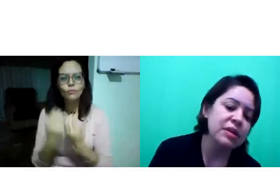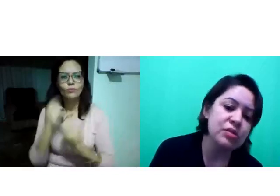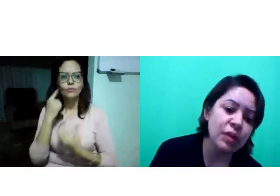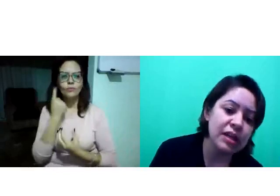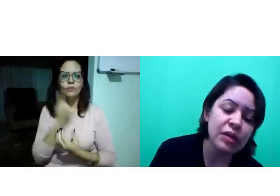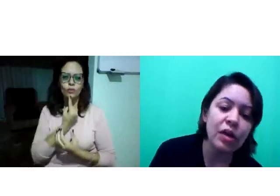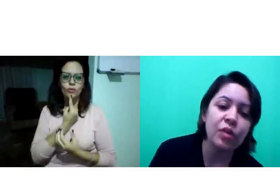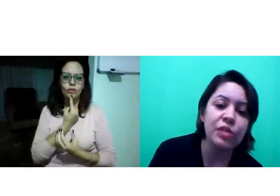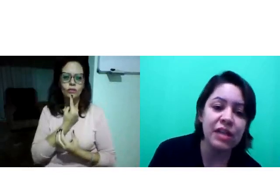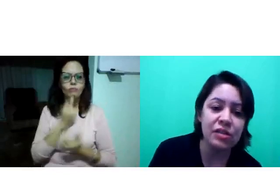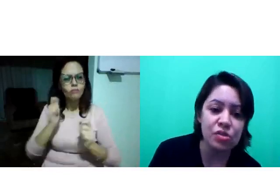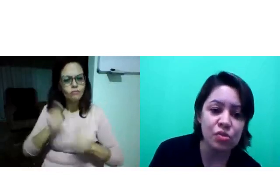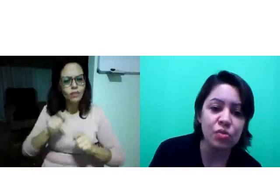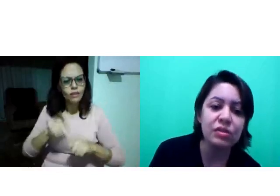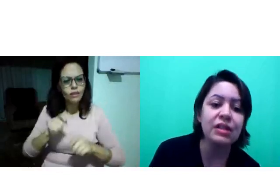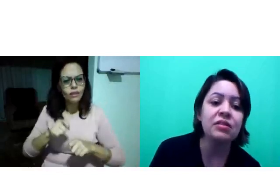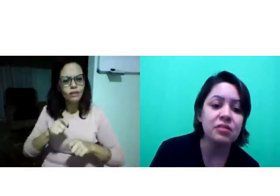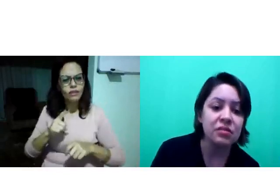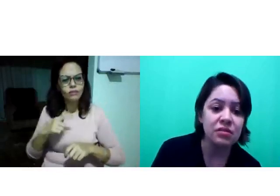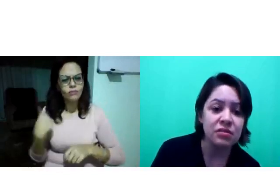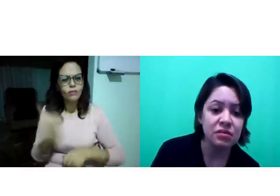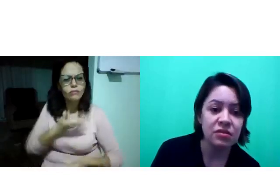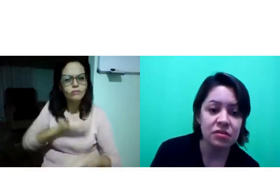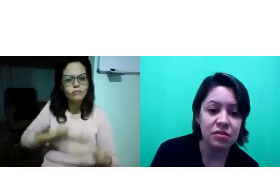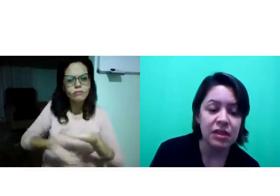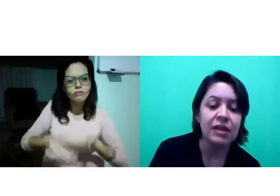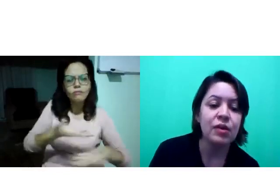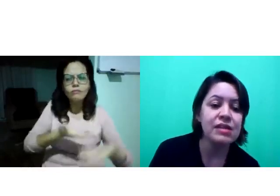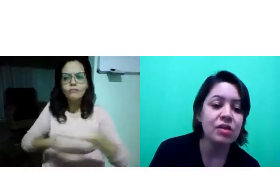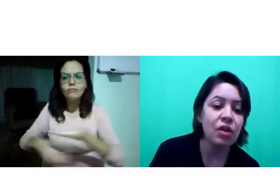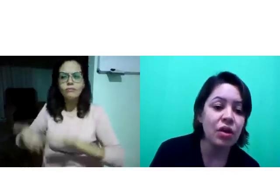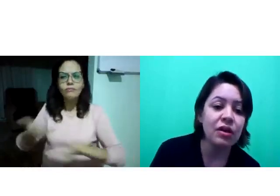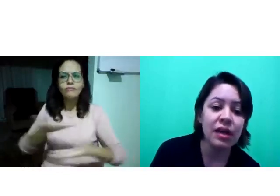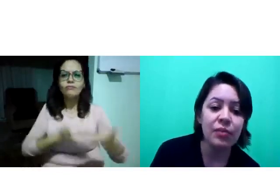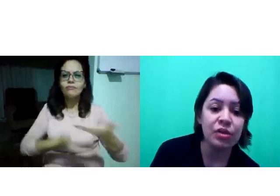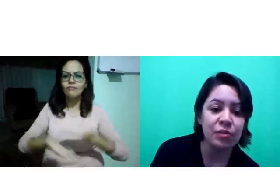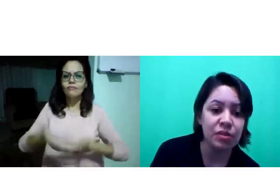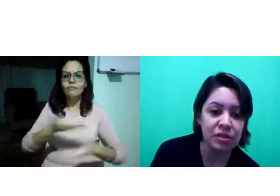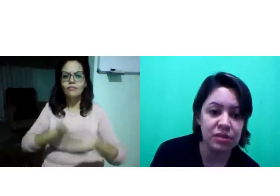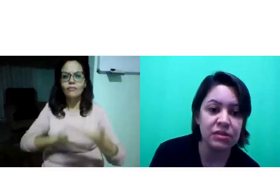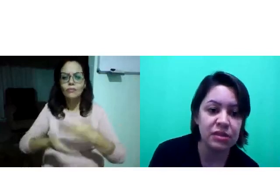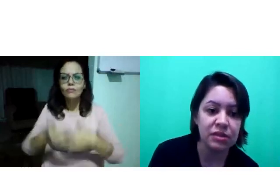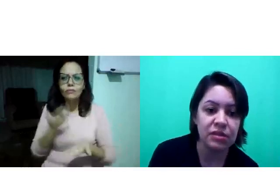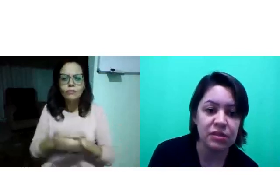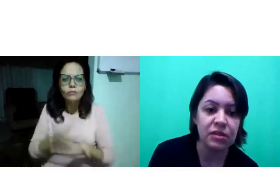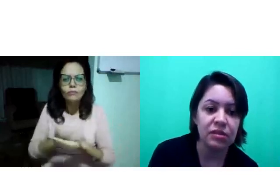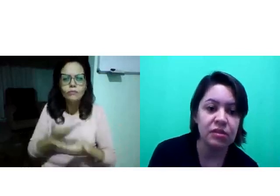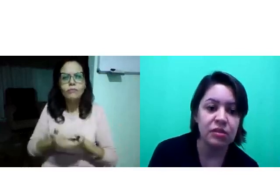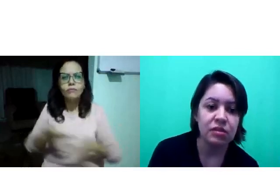Também estou ali com a comunidade surda. Então, essa troca é muito importante.